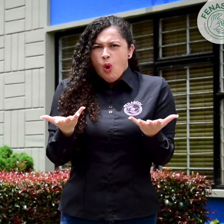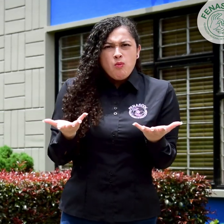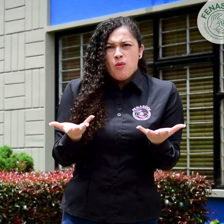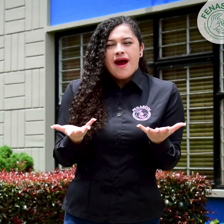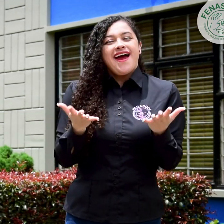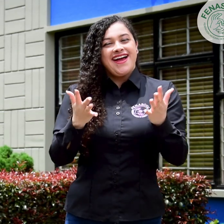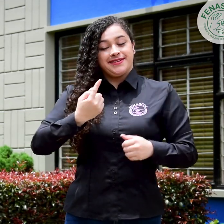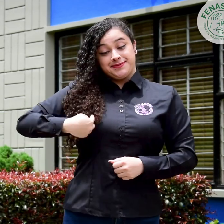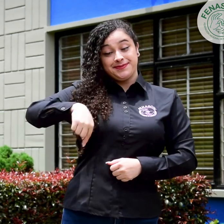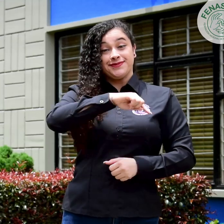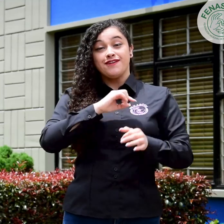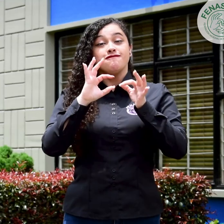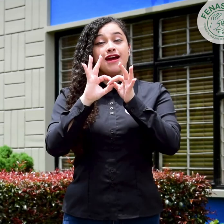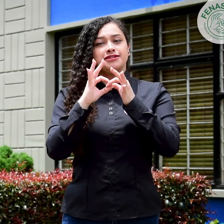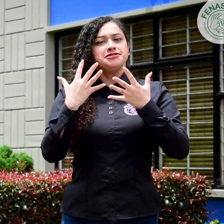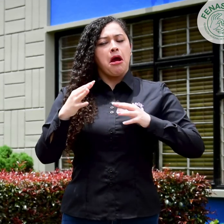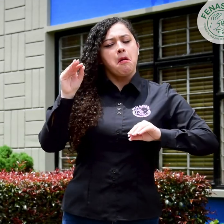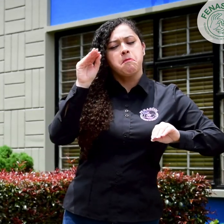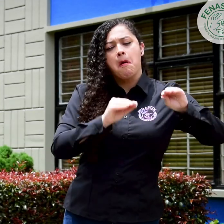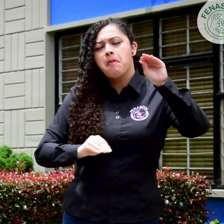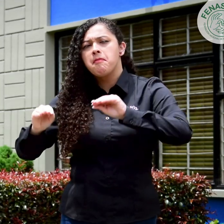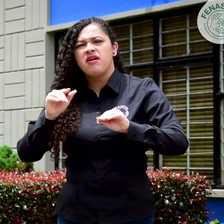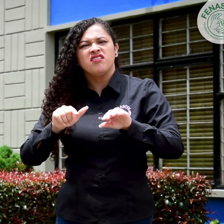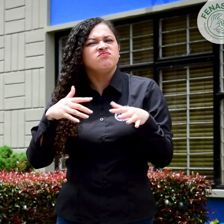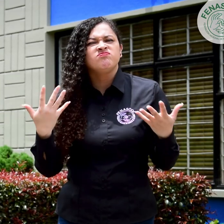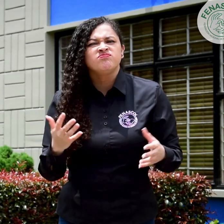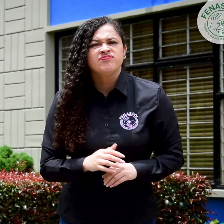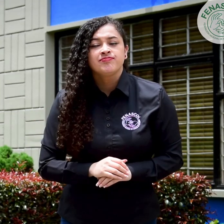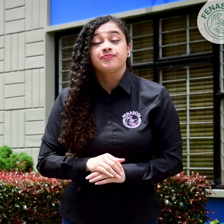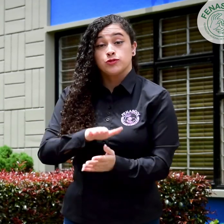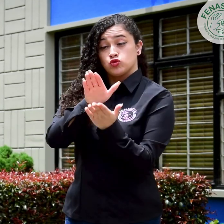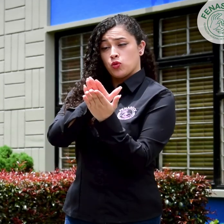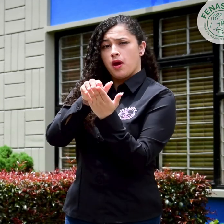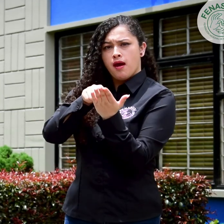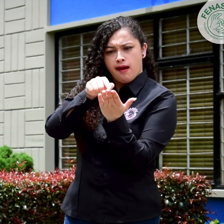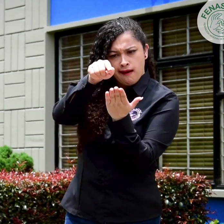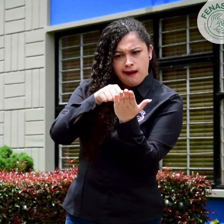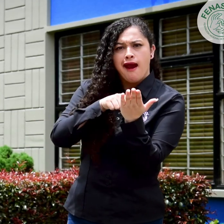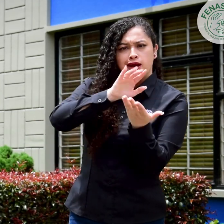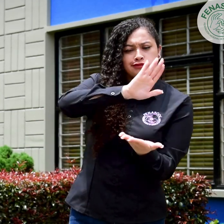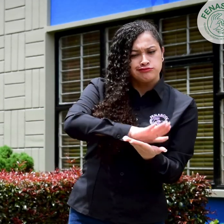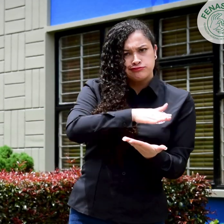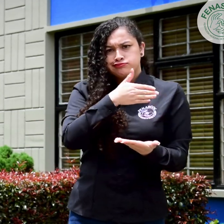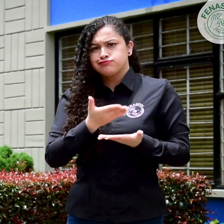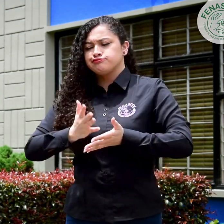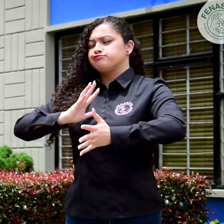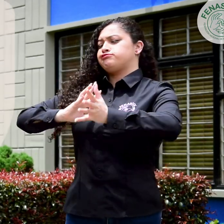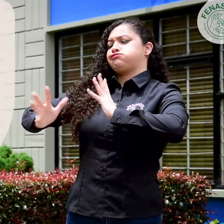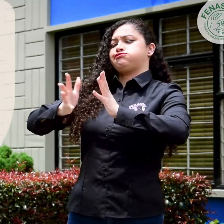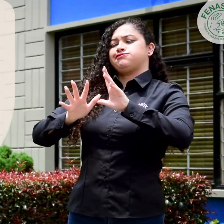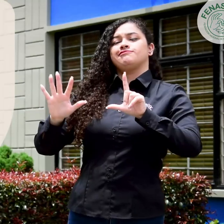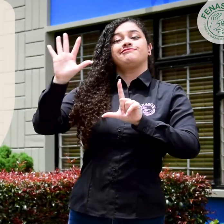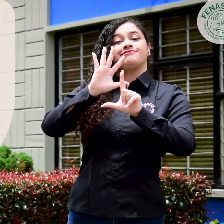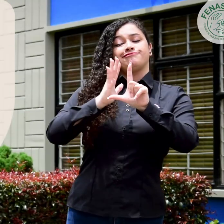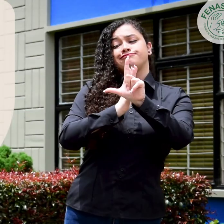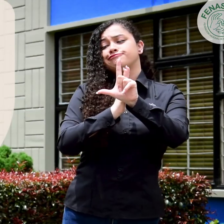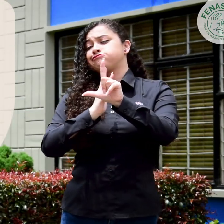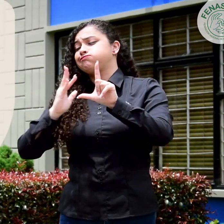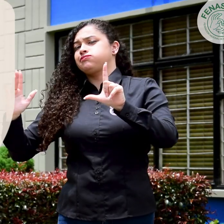Desde FENASCOL hemos realizado un video con la traducción del documento en lengua de señas colombiana para que no lo pases por alto.